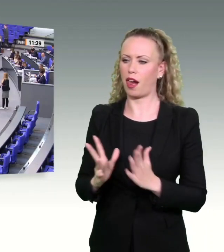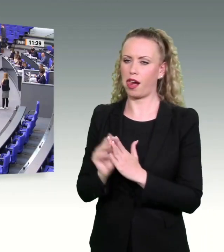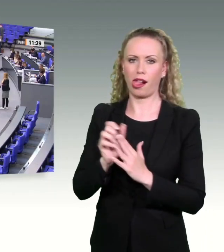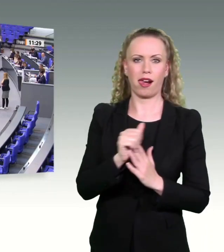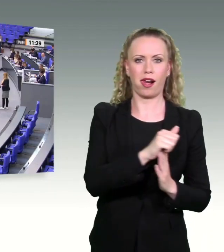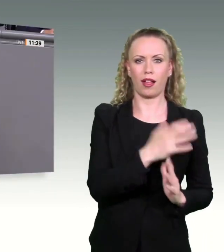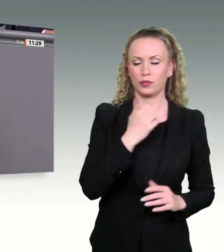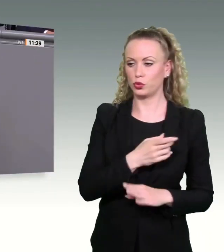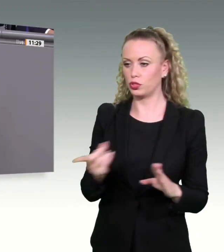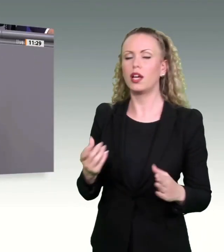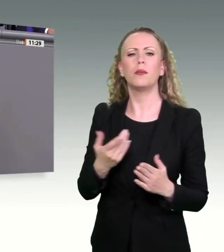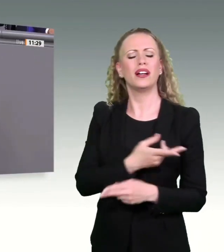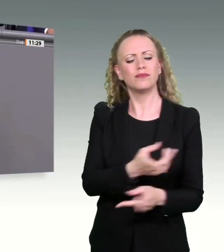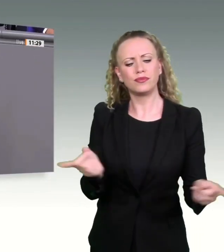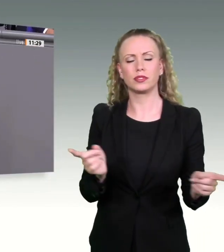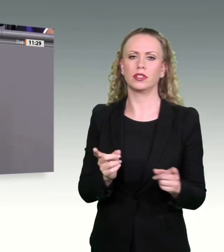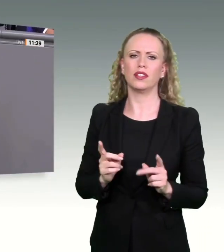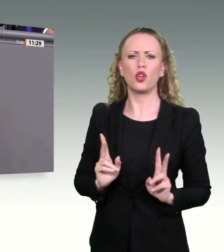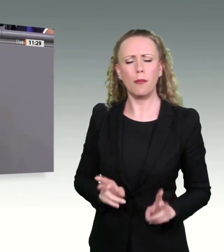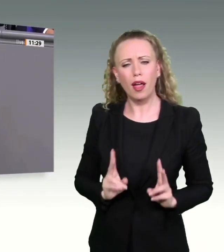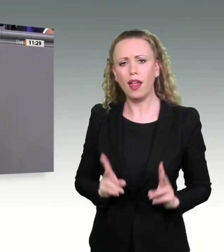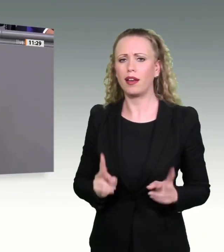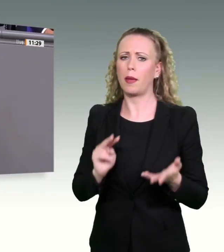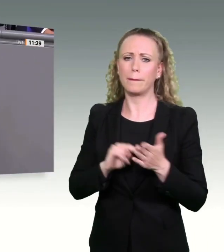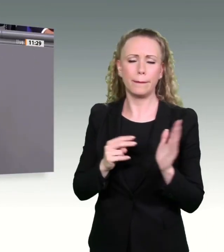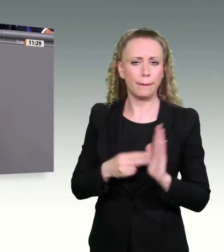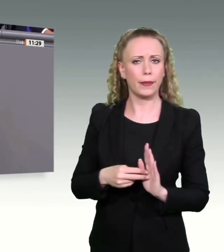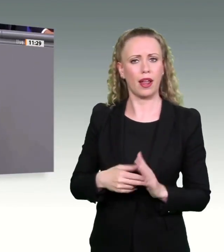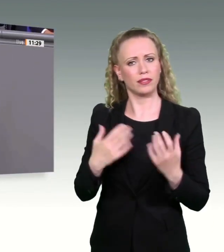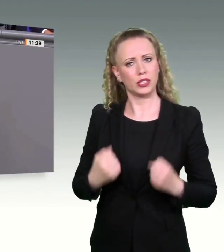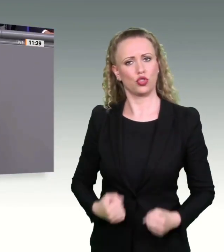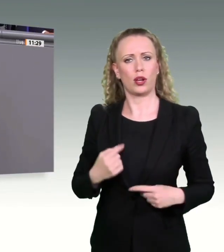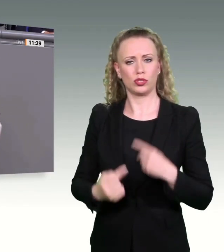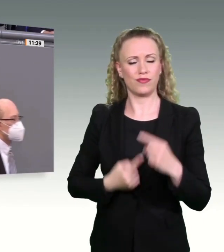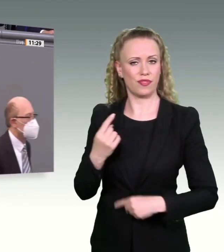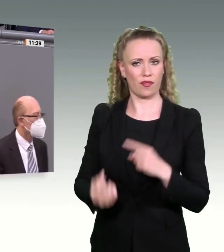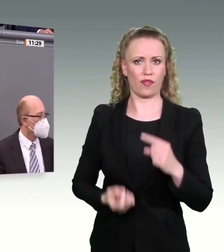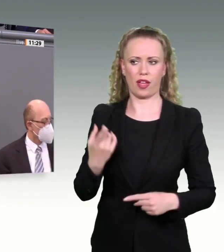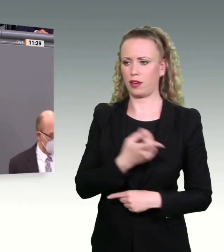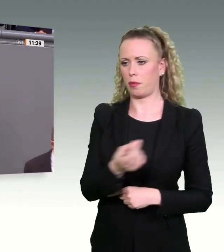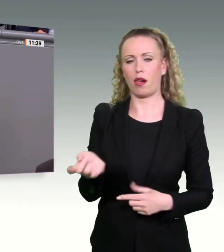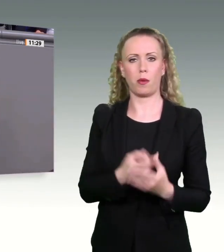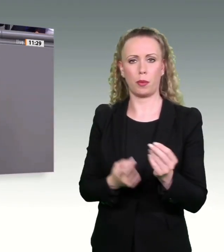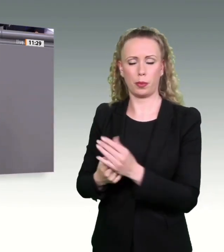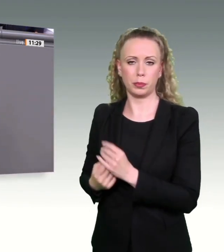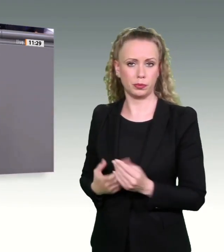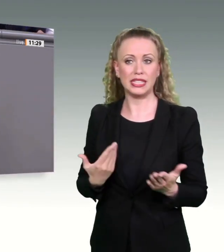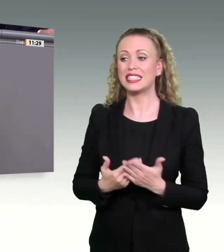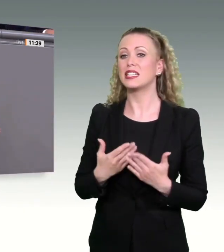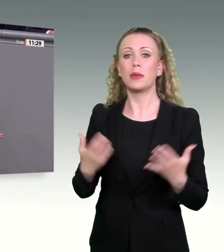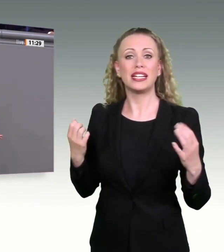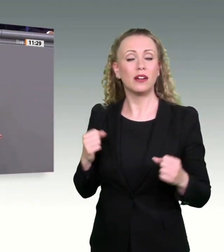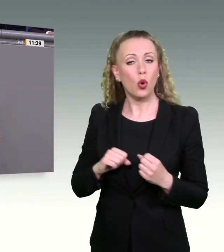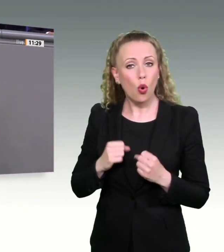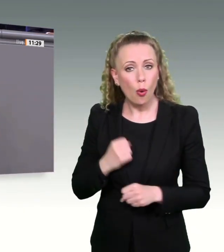Planfeststellungsverfahren nicht überleben würden. Wichtige Maßnahmen hingegen, die wir dringend brauchen, werden dadurch gestoppt.